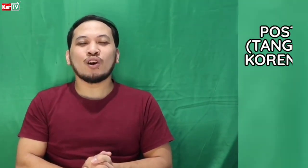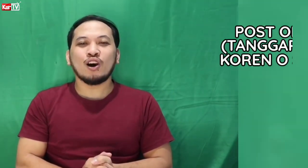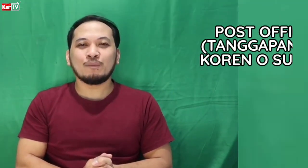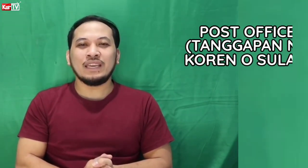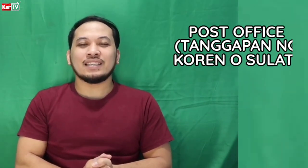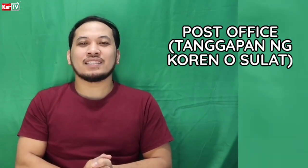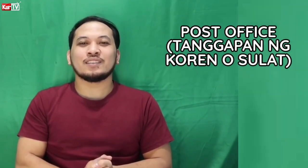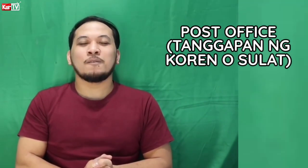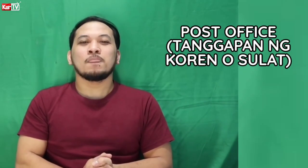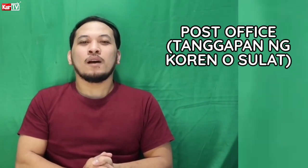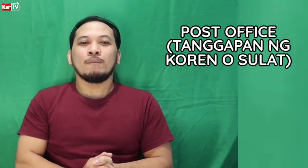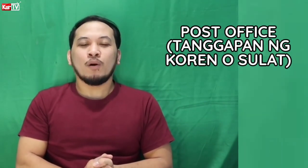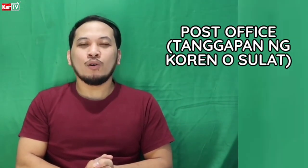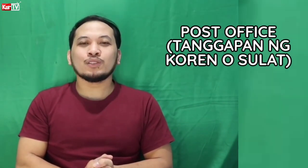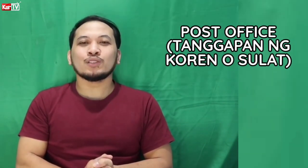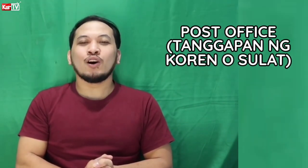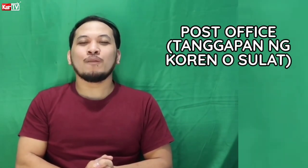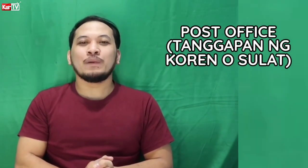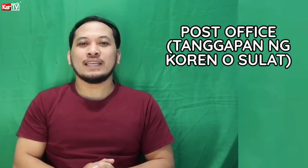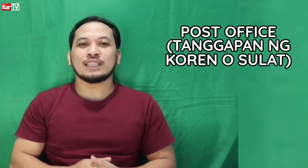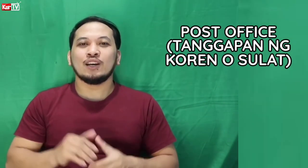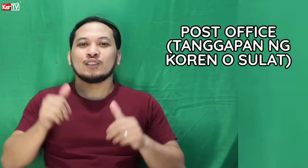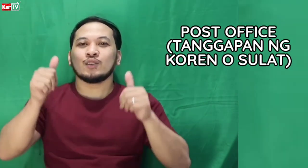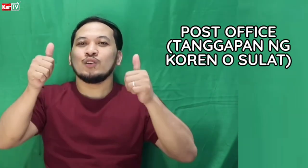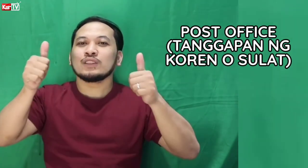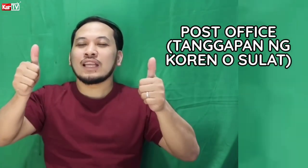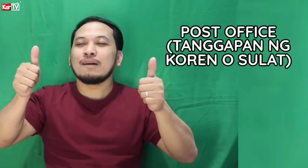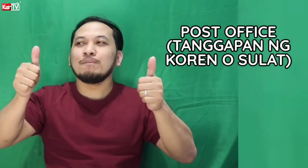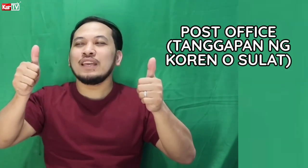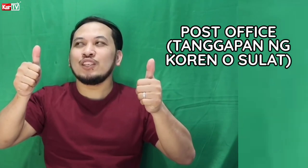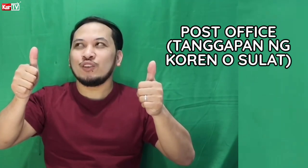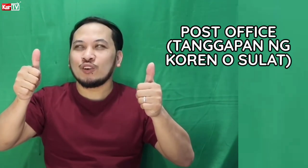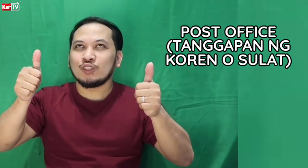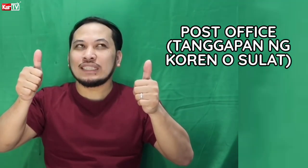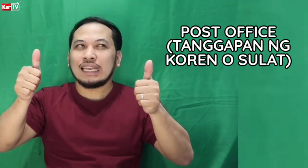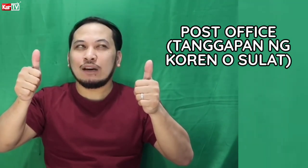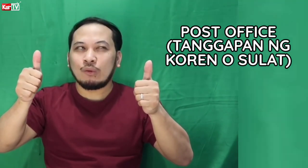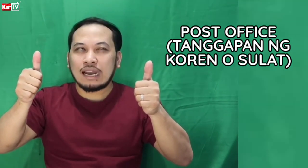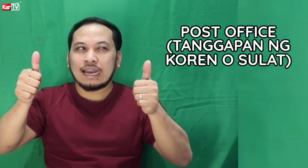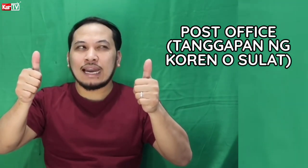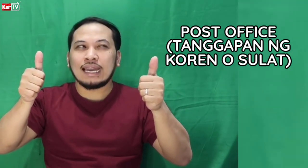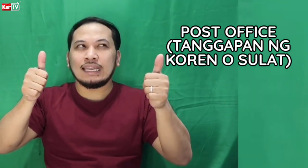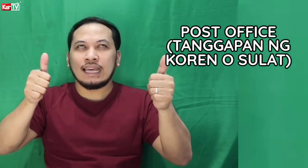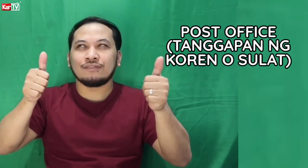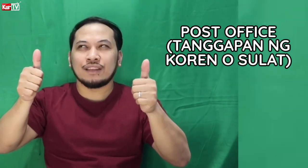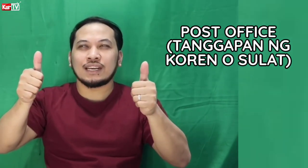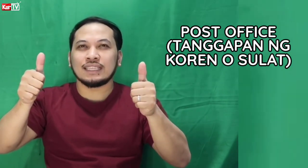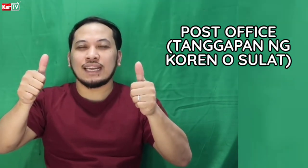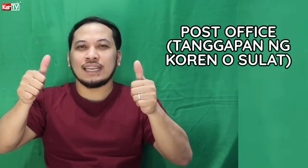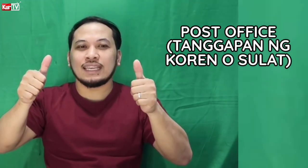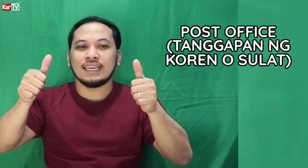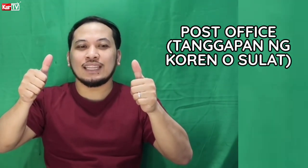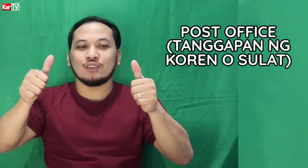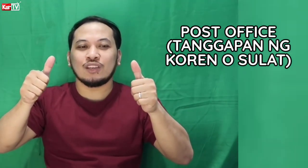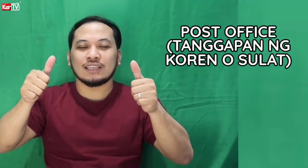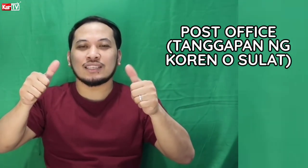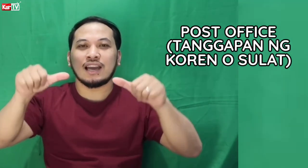Office. Post Office. So, yung tab ninyo na dalawa ay left and right na ganyan. Iganito nyo lang siya.